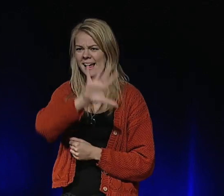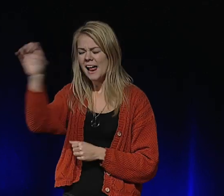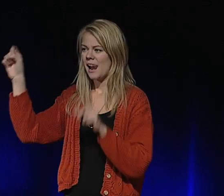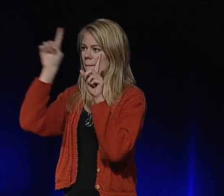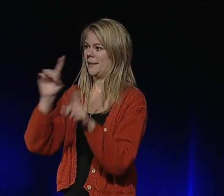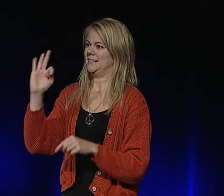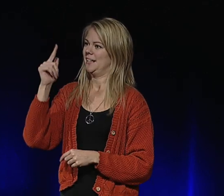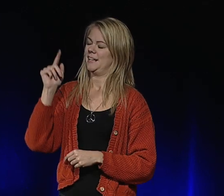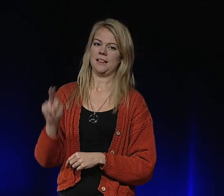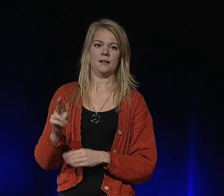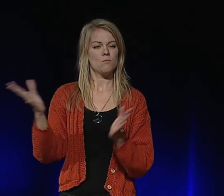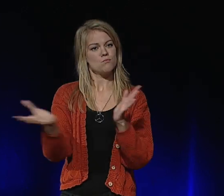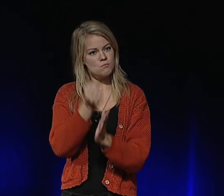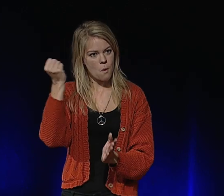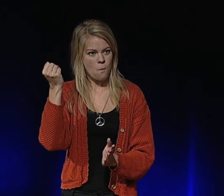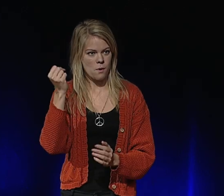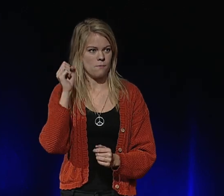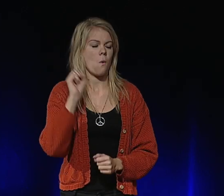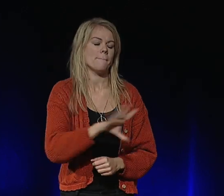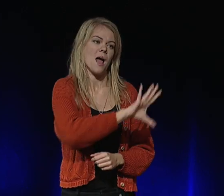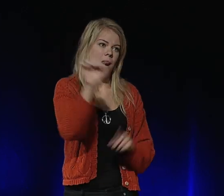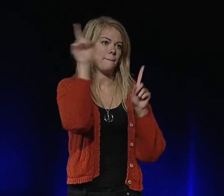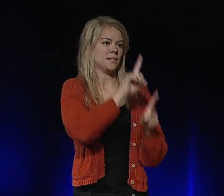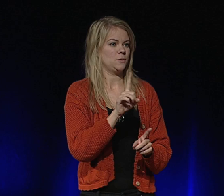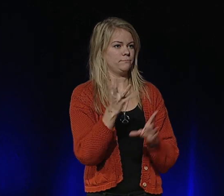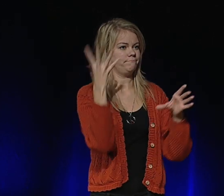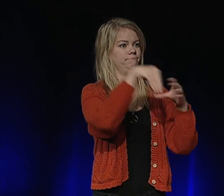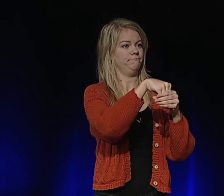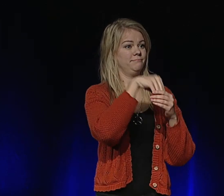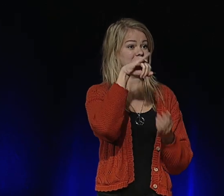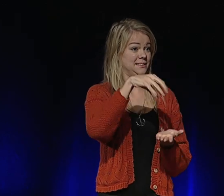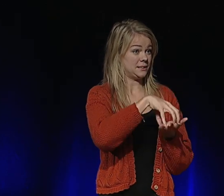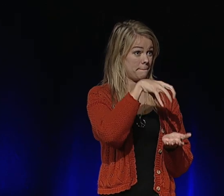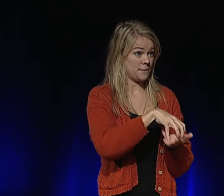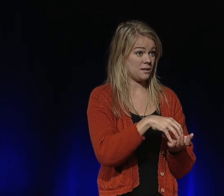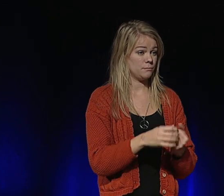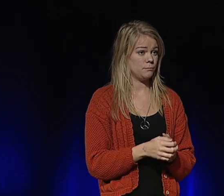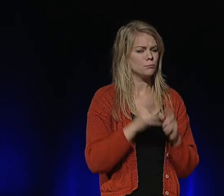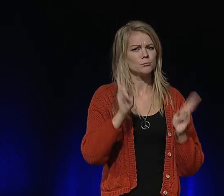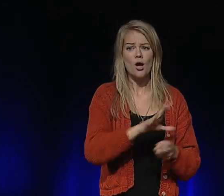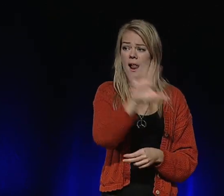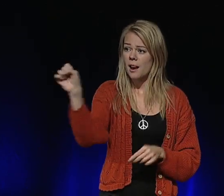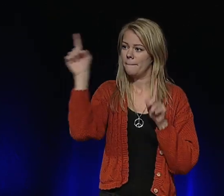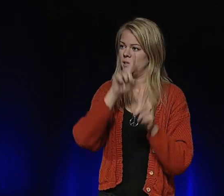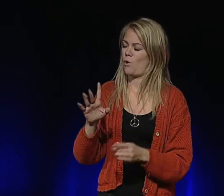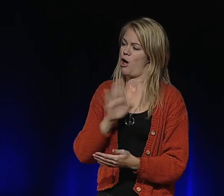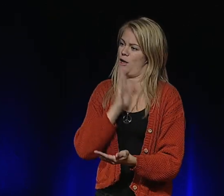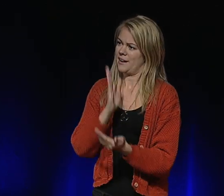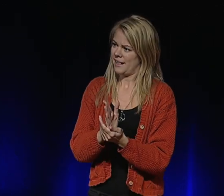Hela mänskligheten vinner på att alla människor inkluderas i samhället. Och alla människor